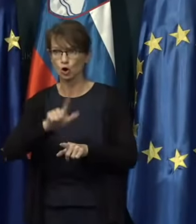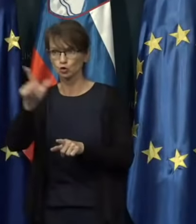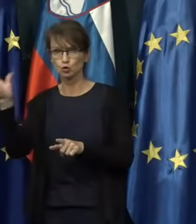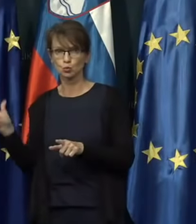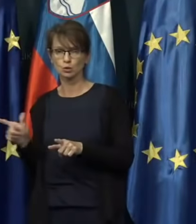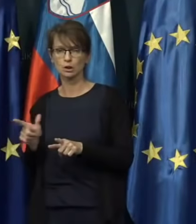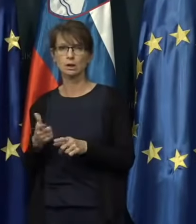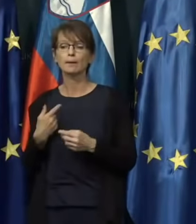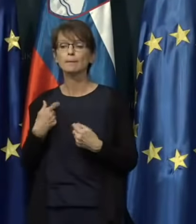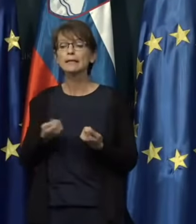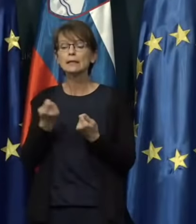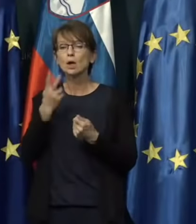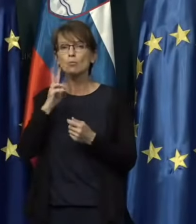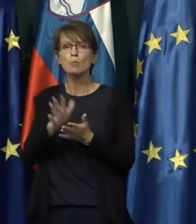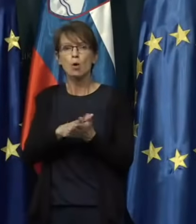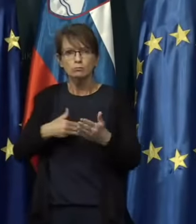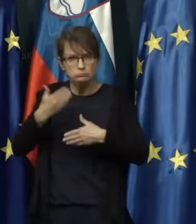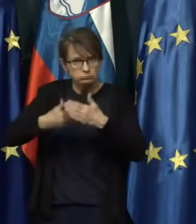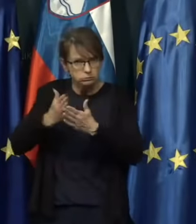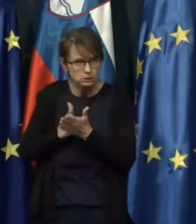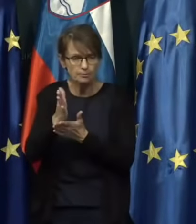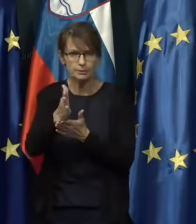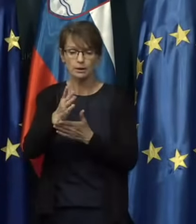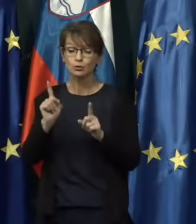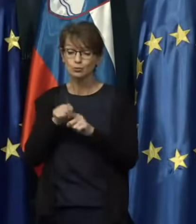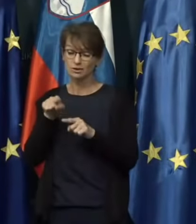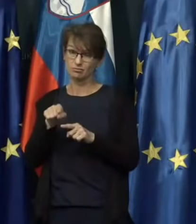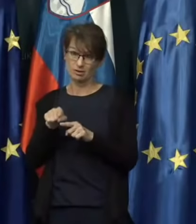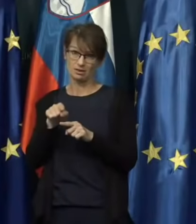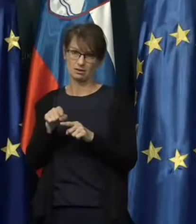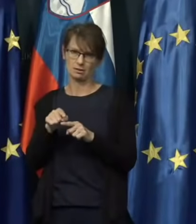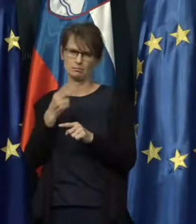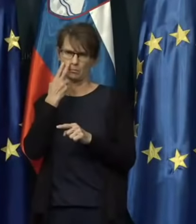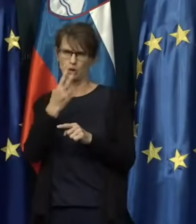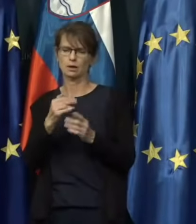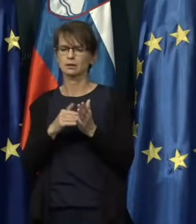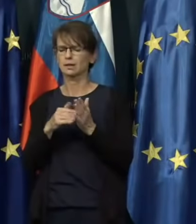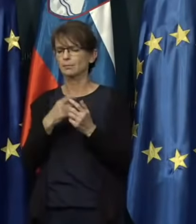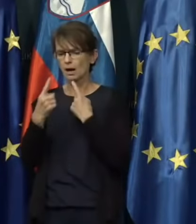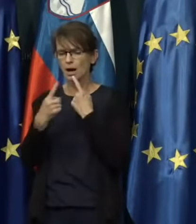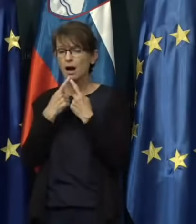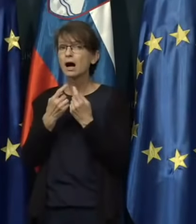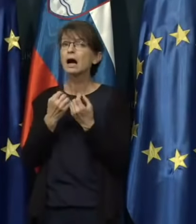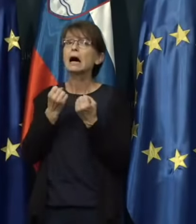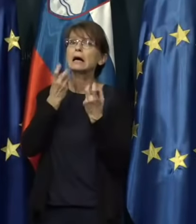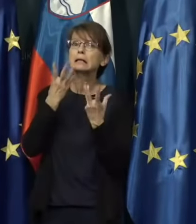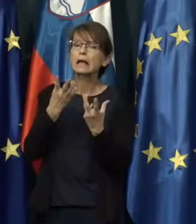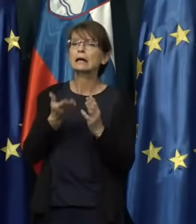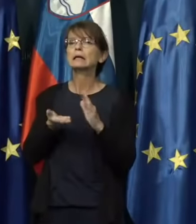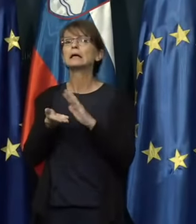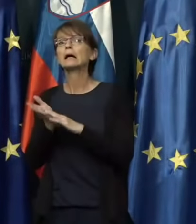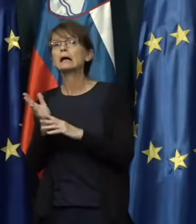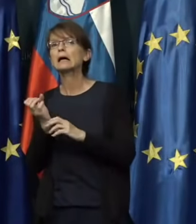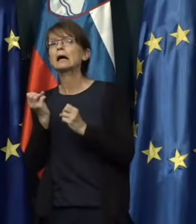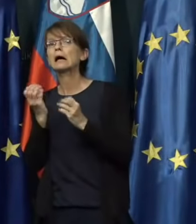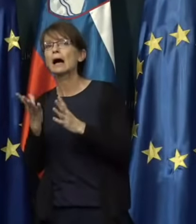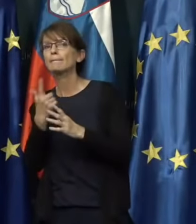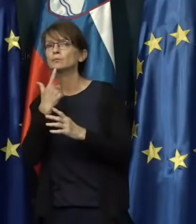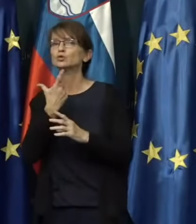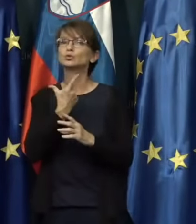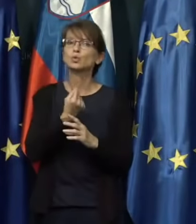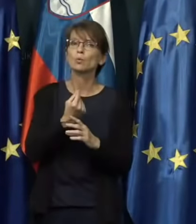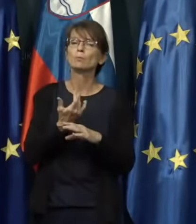treba razmišljati, ko govorimo o tem, kdaj, kam, zakoliko časa, s kom in na kakšen način.